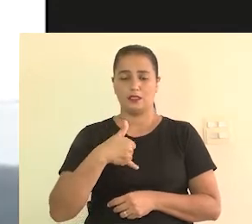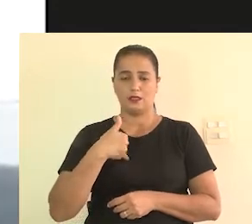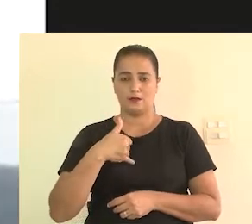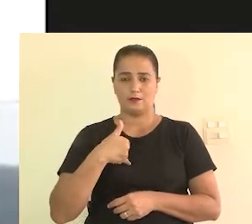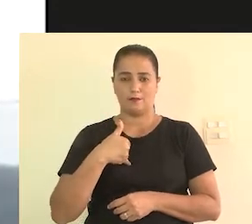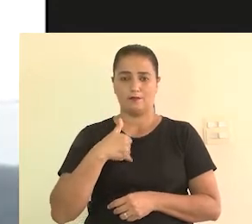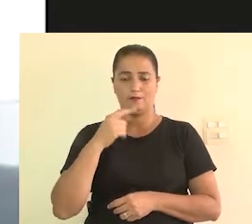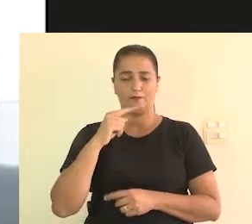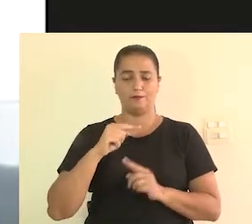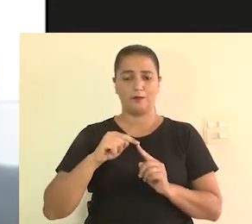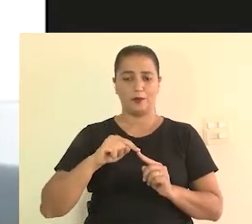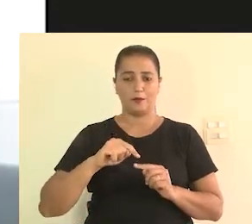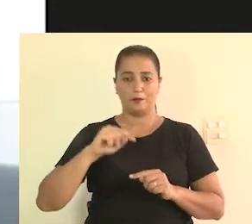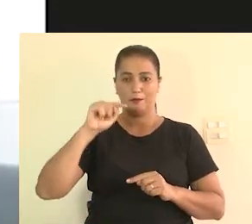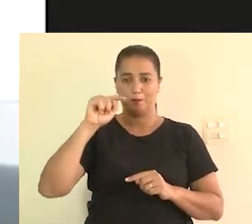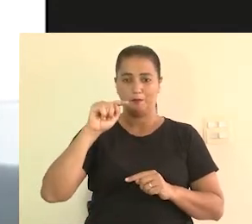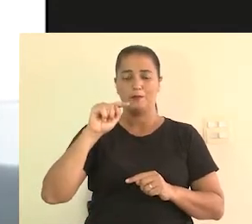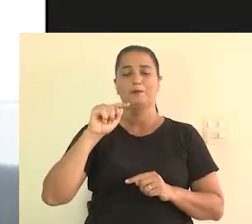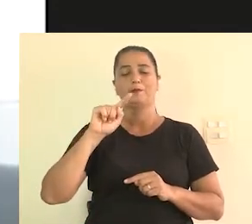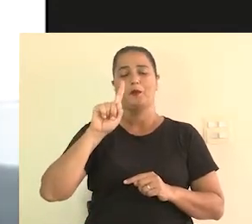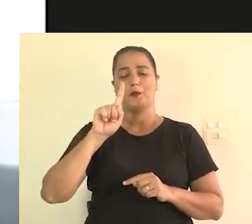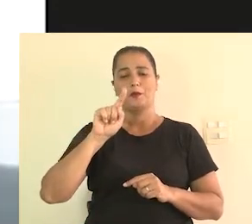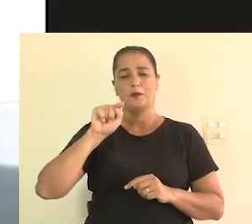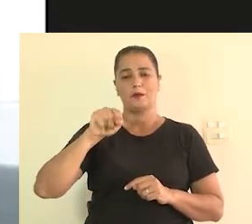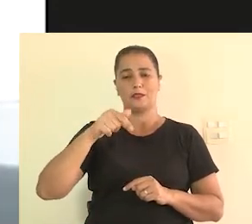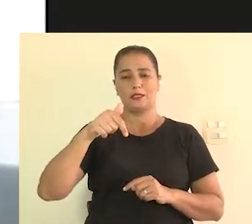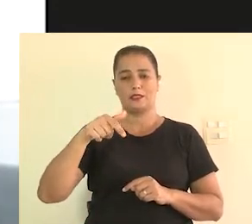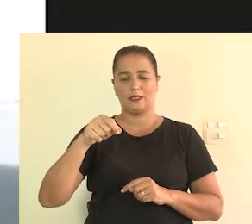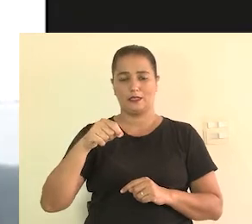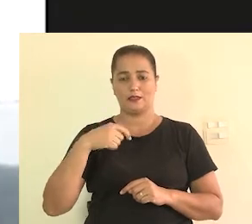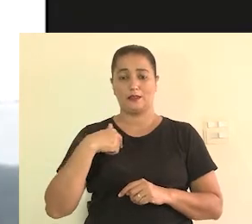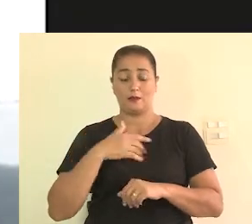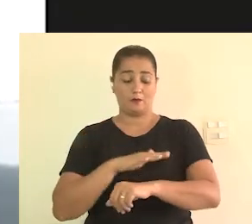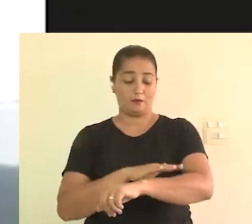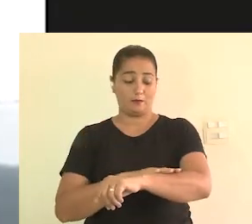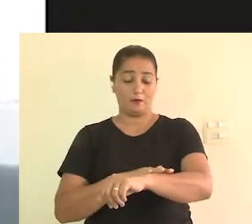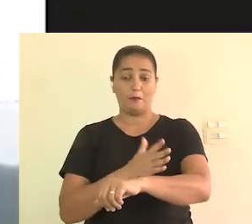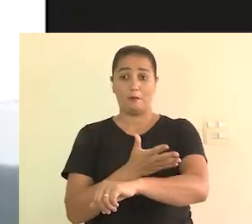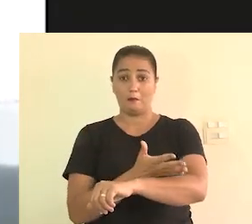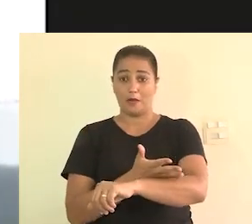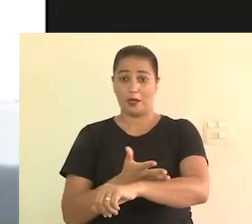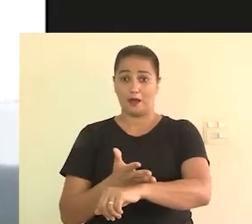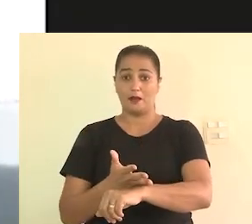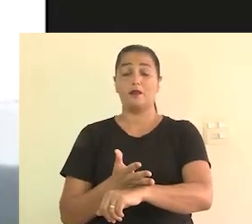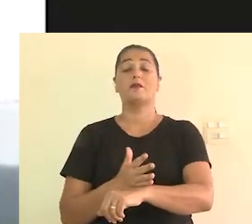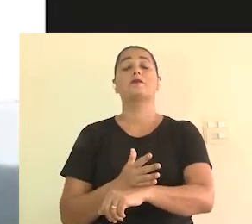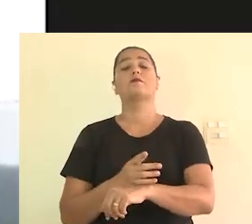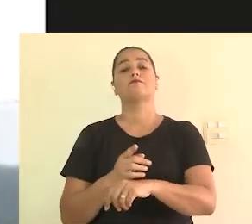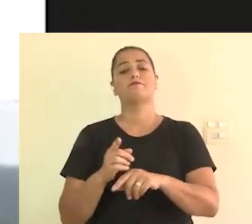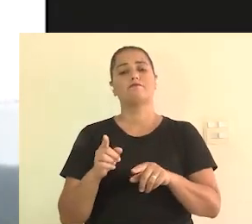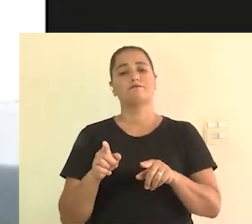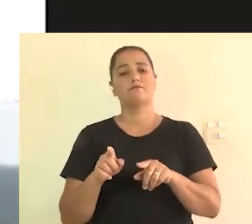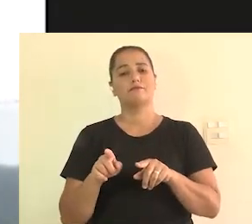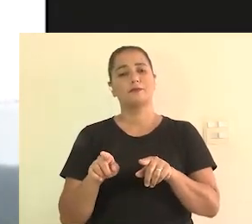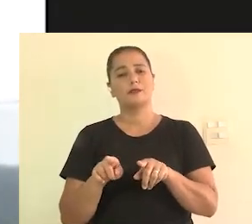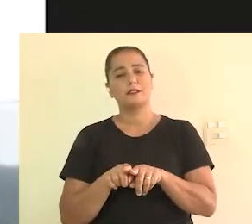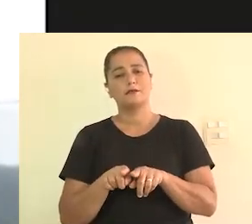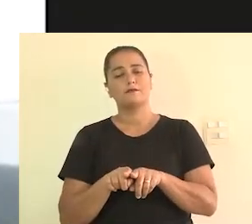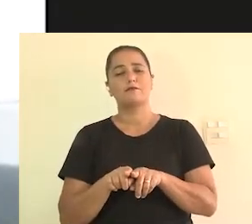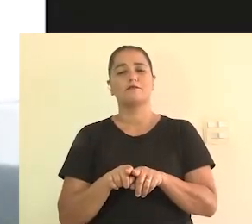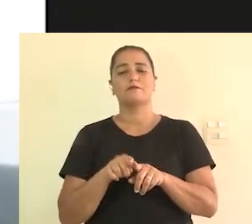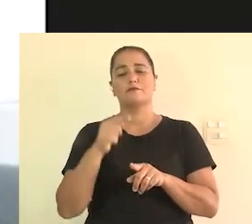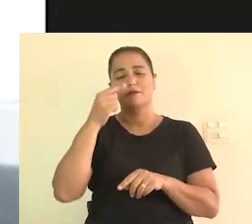anos, 1,70m. Eu sou branco, de pele morena, tenho